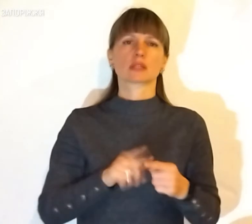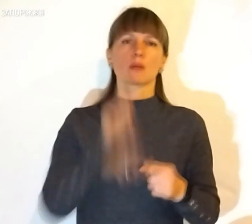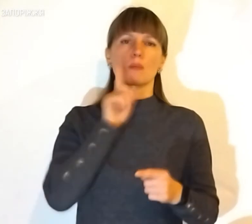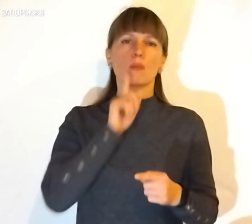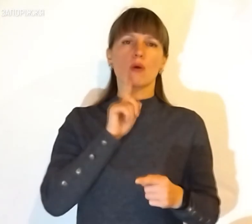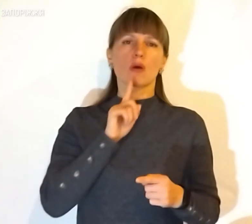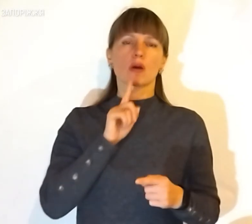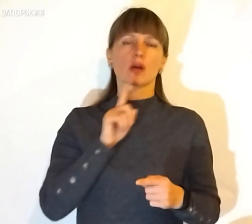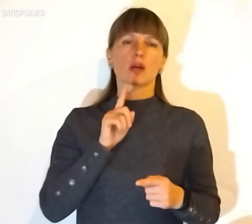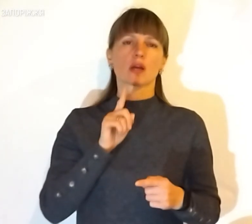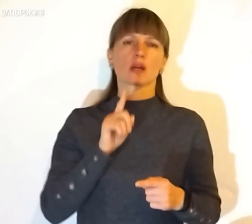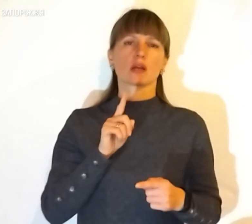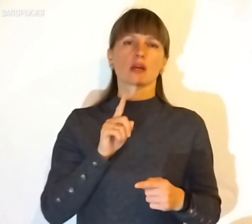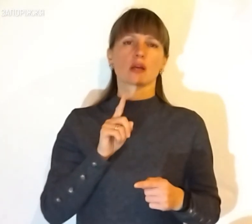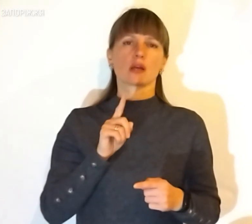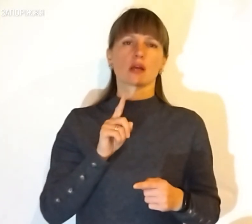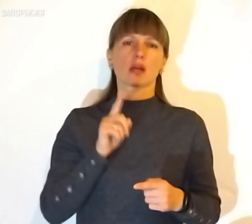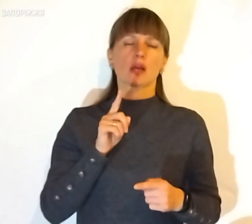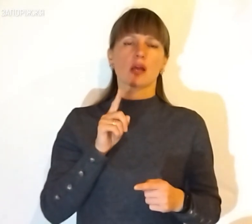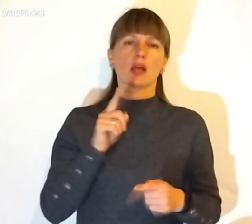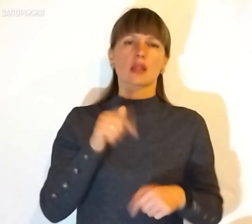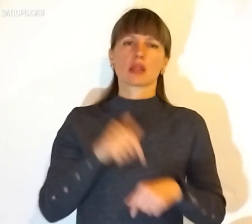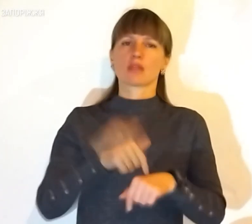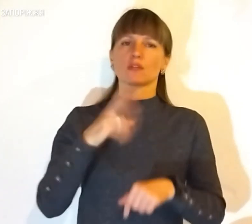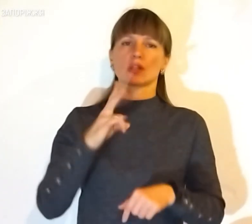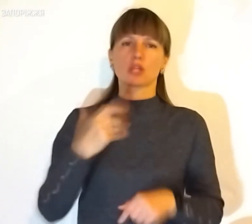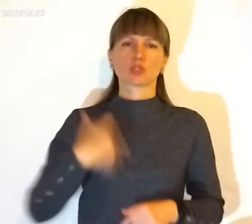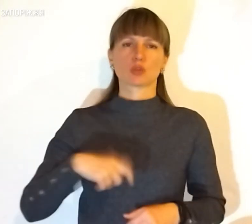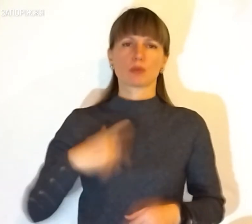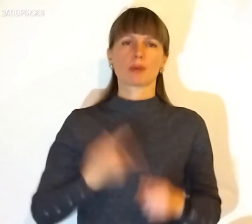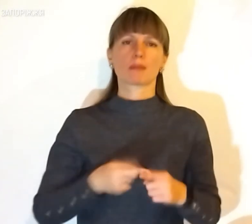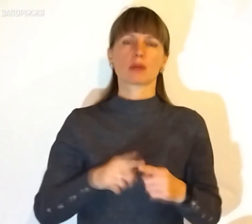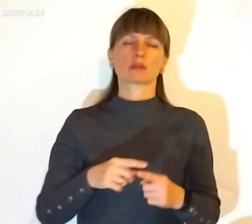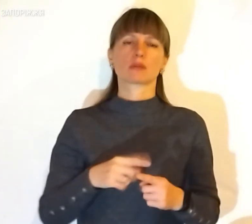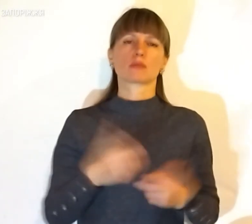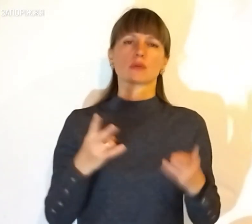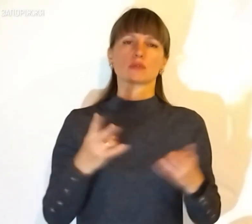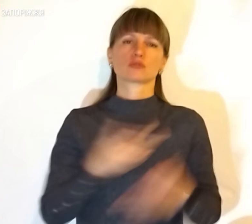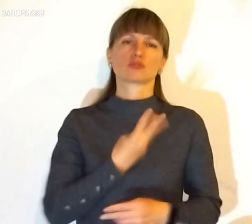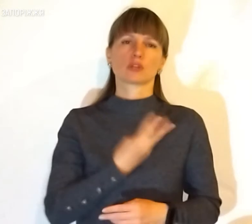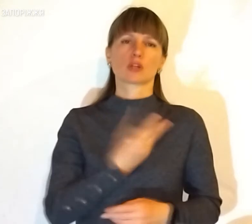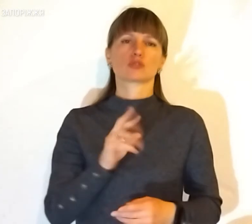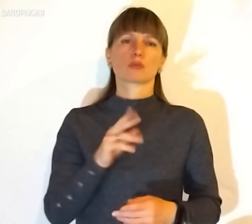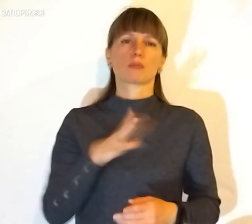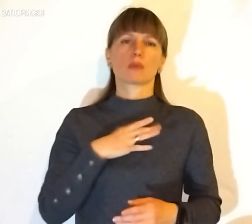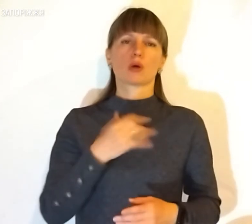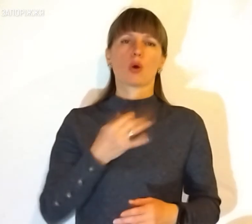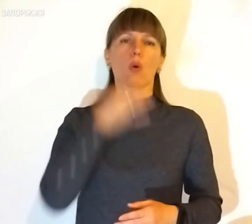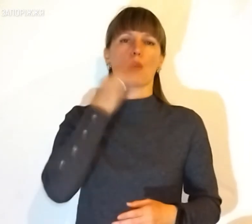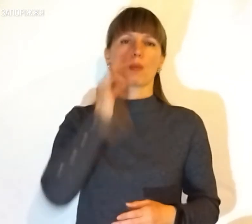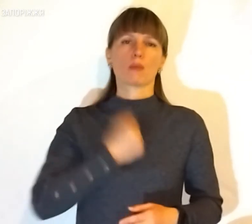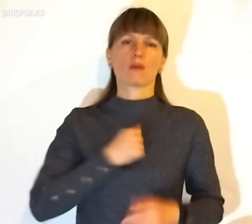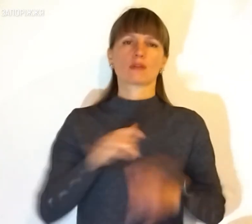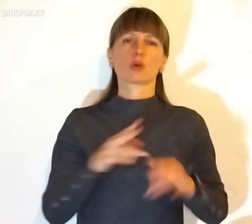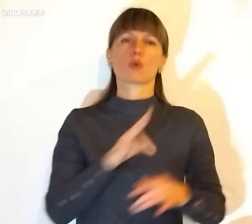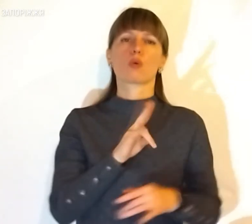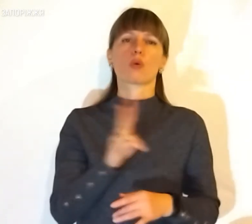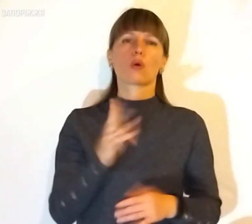поки пам'ять це не відчують на собі. Тому важливо, щоб був досить бойових дій. У кого нема досвіду,